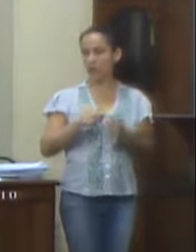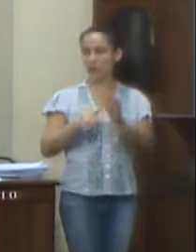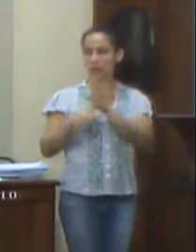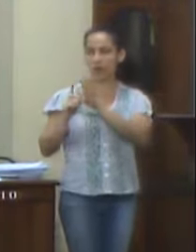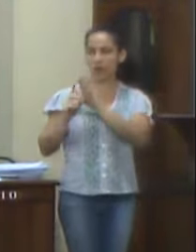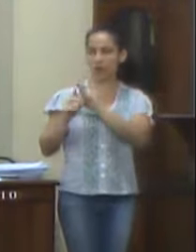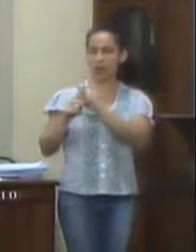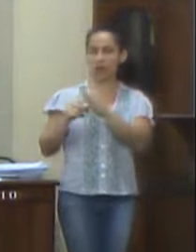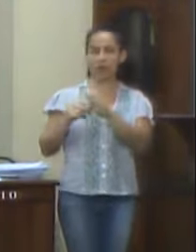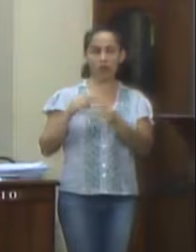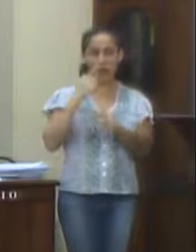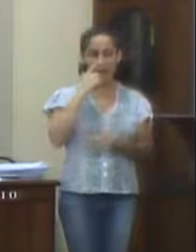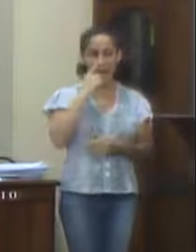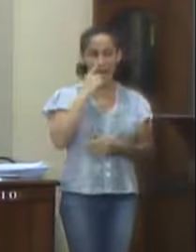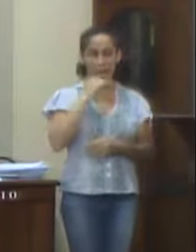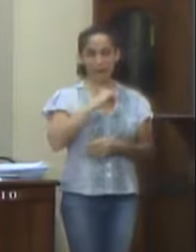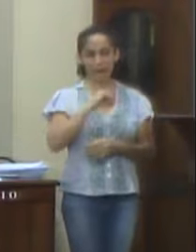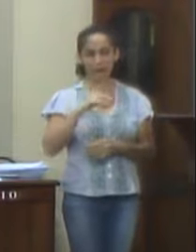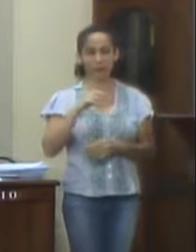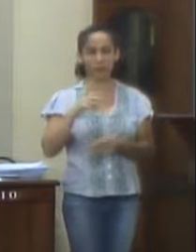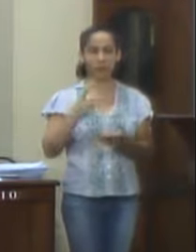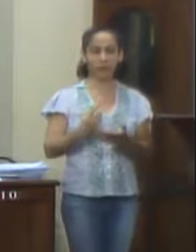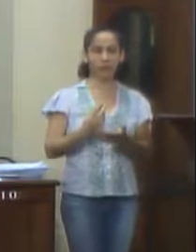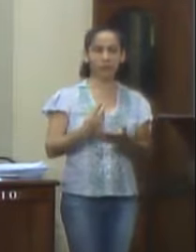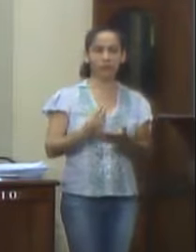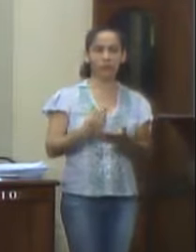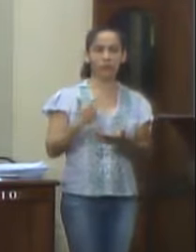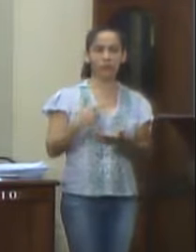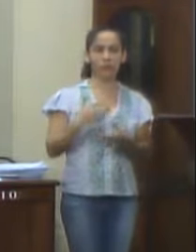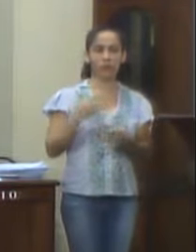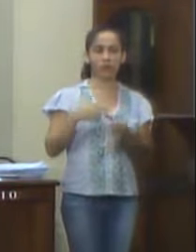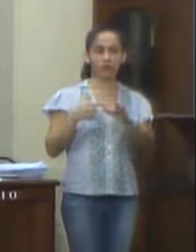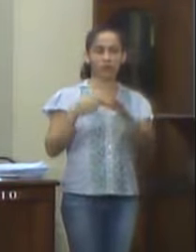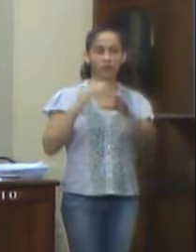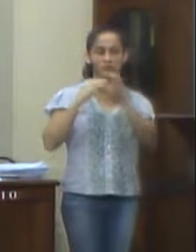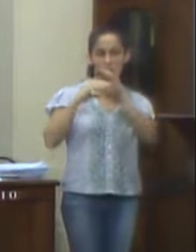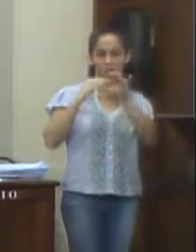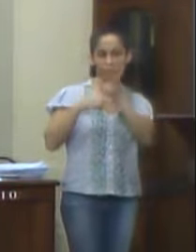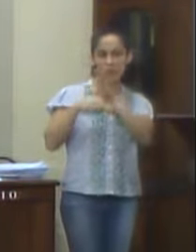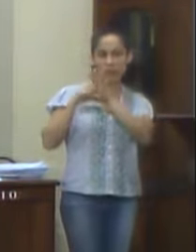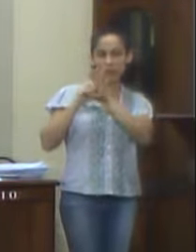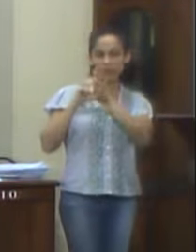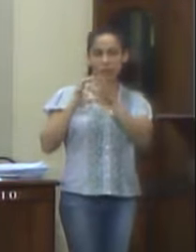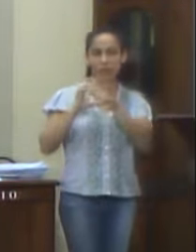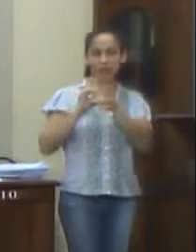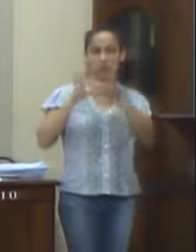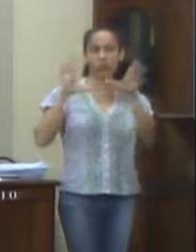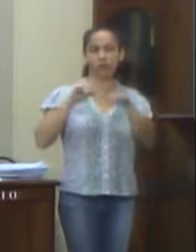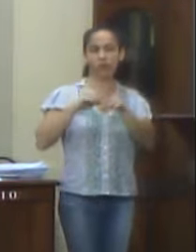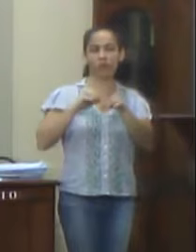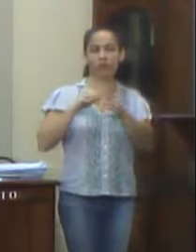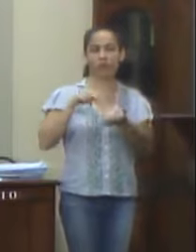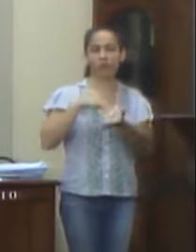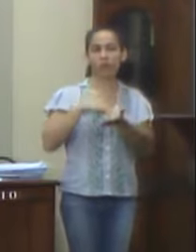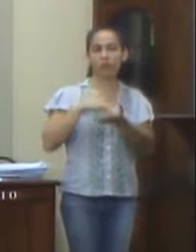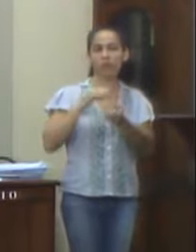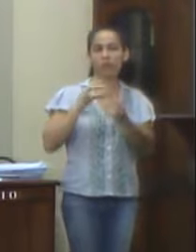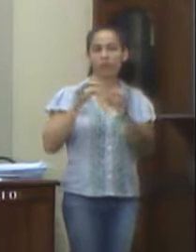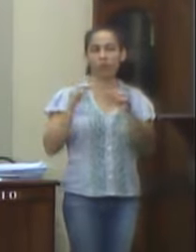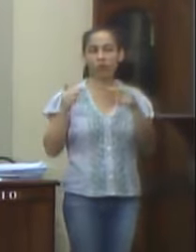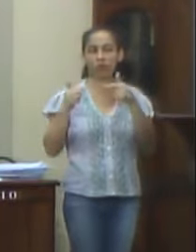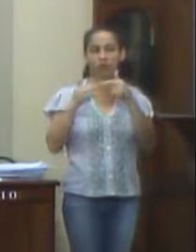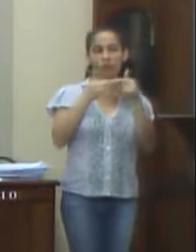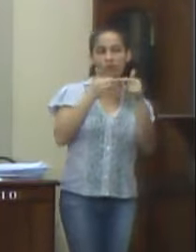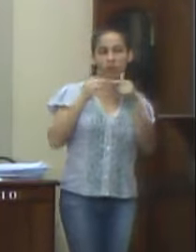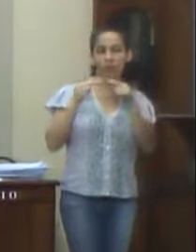por essa corte, sendo certa de que não houve nenhuma comunicação prévia da autorização do posicionamento, o que culmina com a